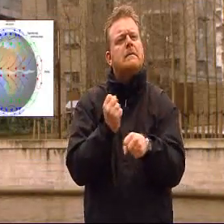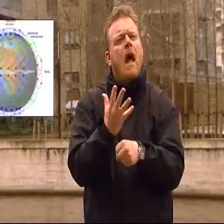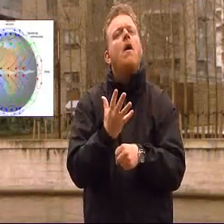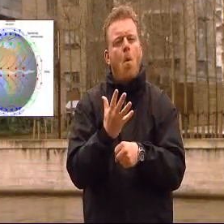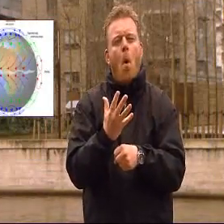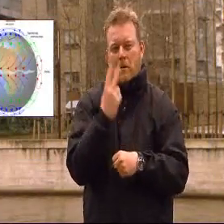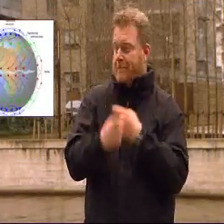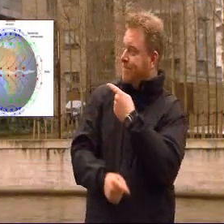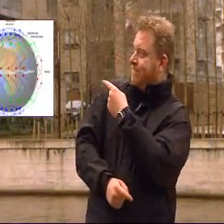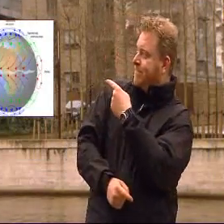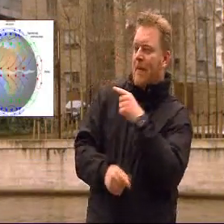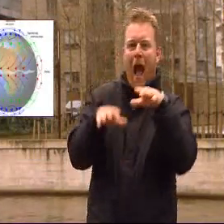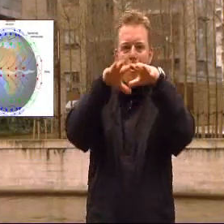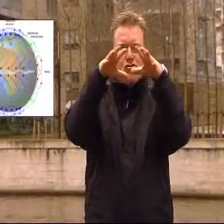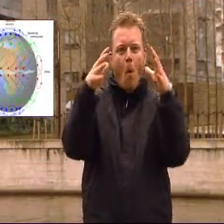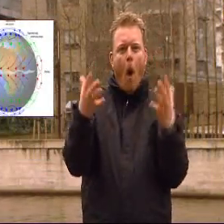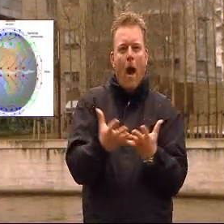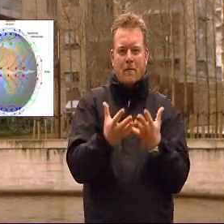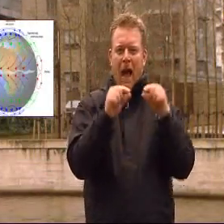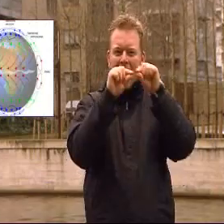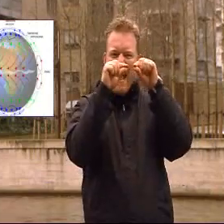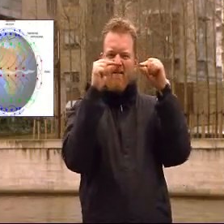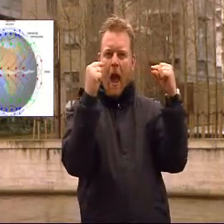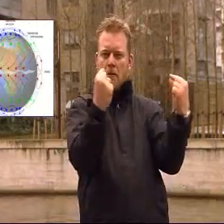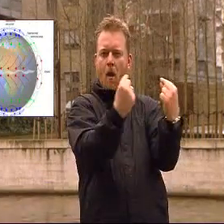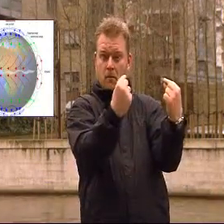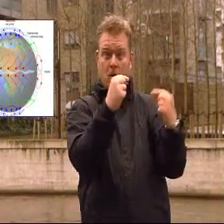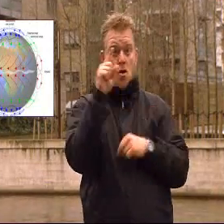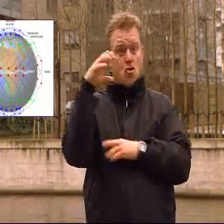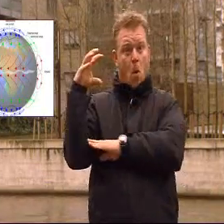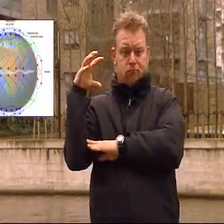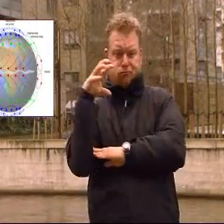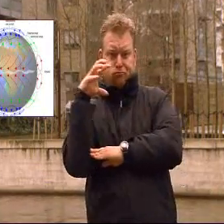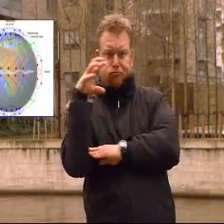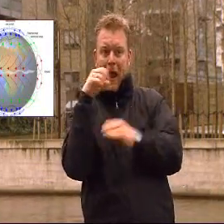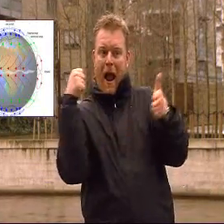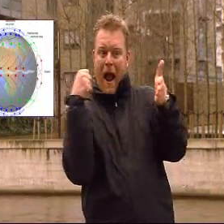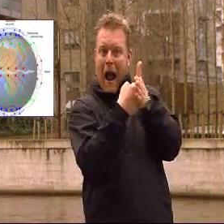Men hvordan sker det så? Her kan man se, at solen stråler rammer ekvator og varmer luften op.